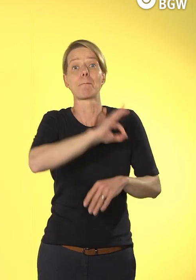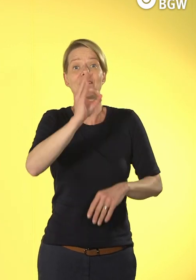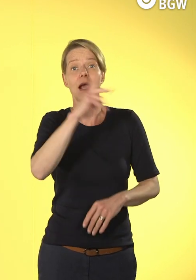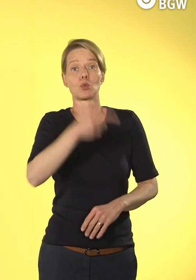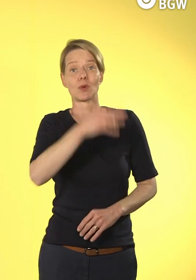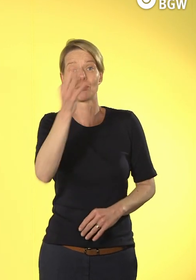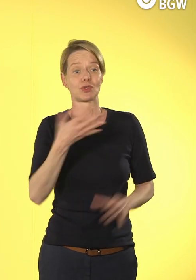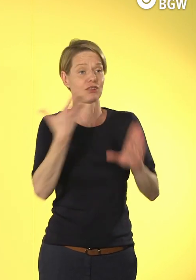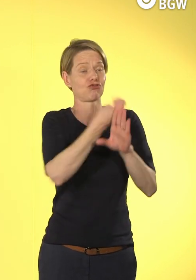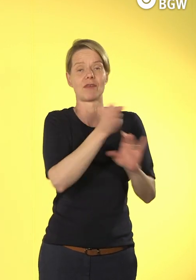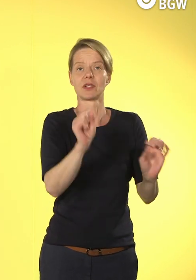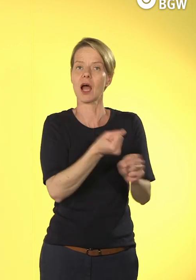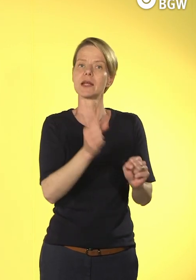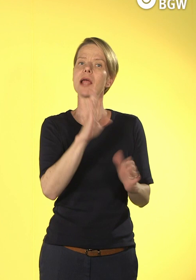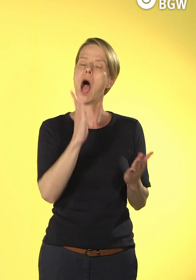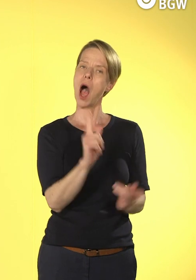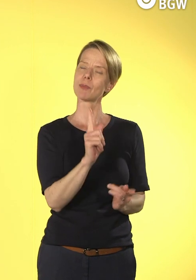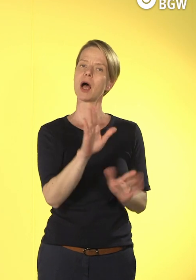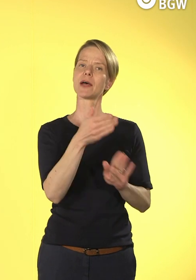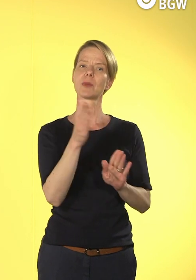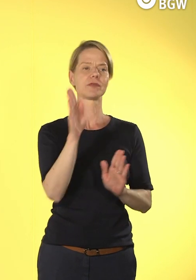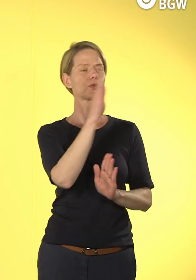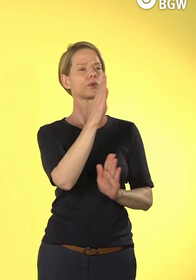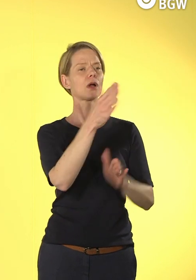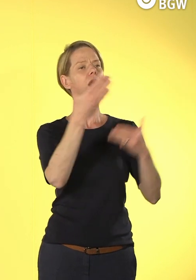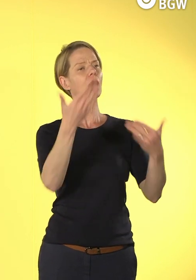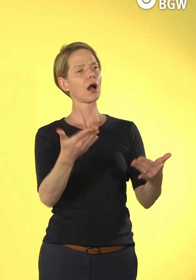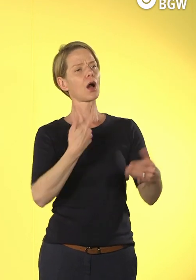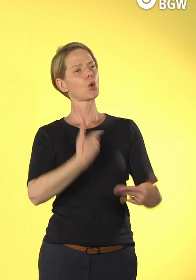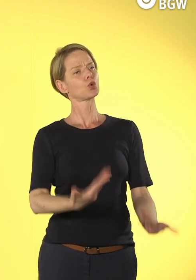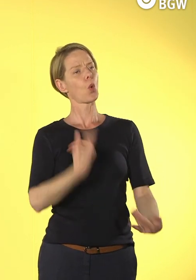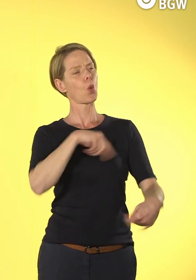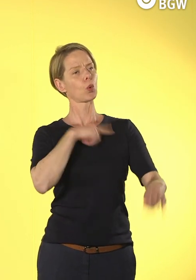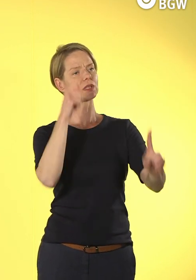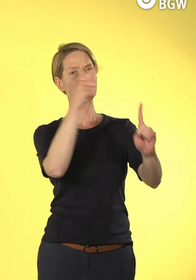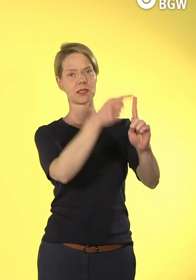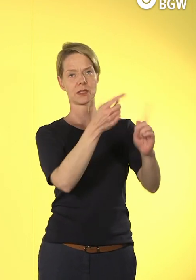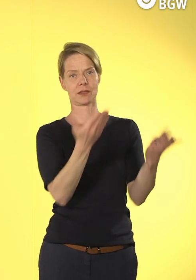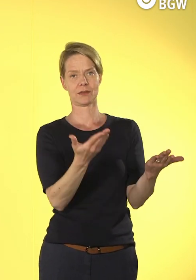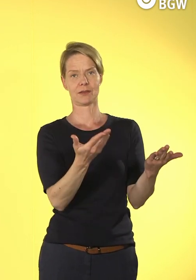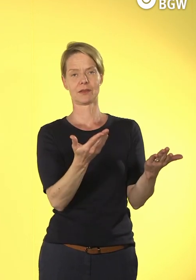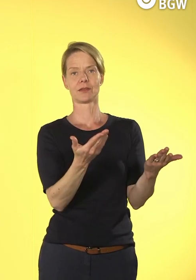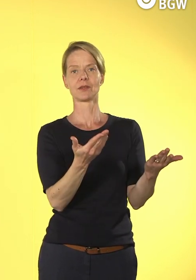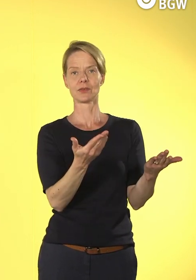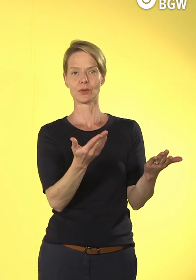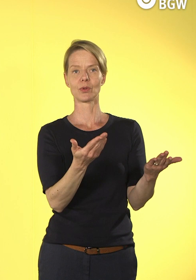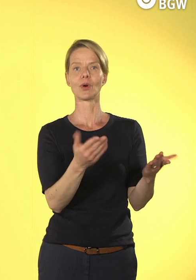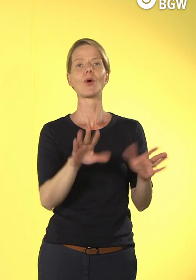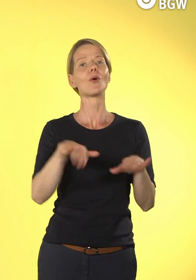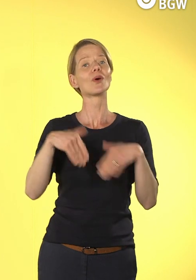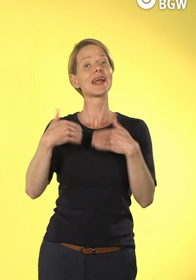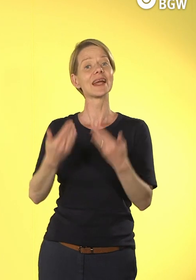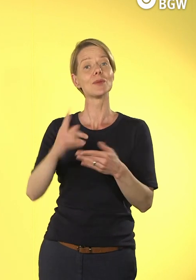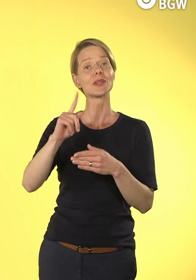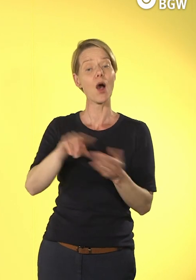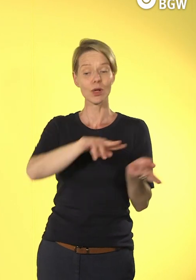Und genau das kann man nicht nur für ein Gesamtunternehmen gestalten, sondern es gibt auch Instrumente wie digitale Visionen,